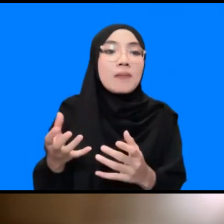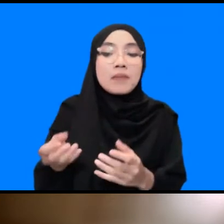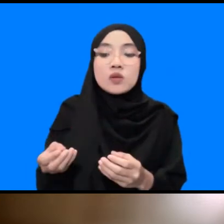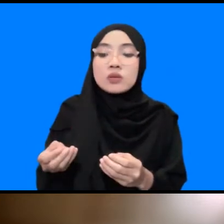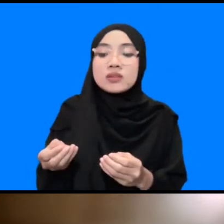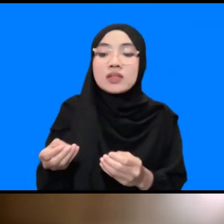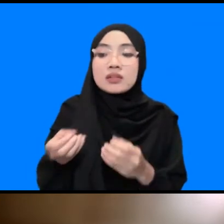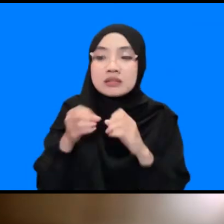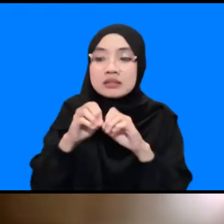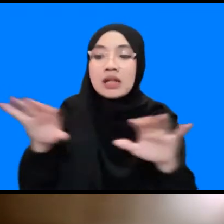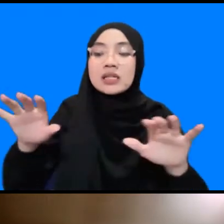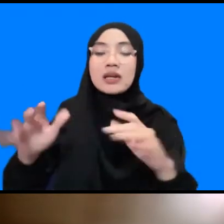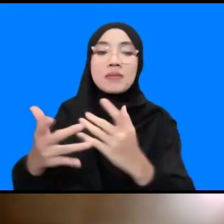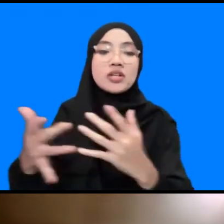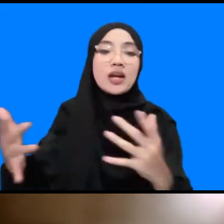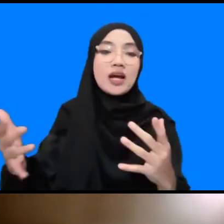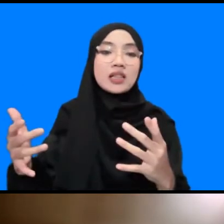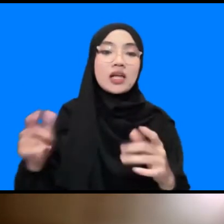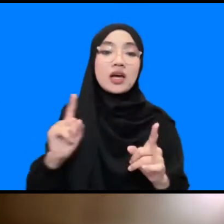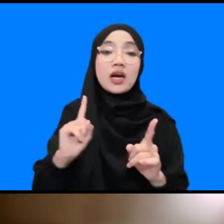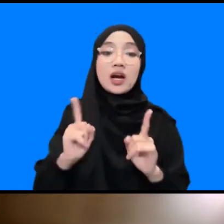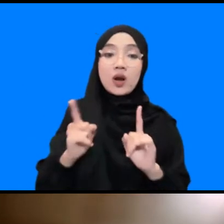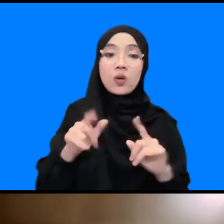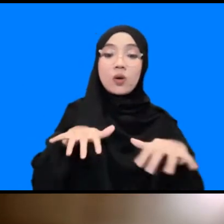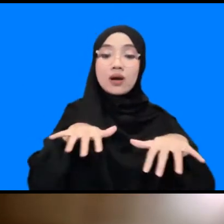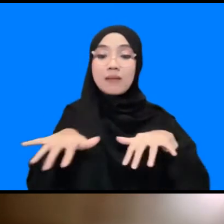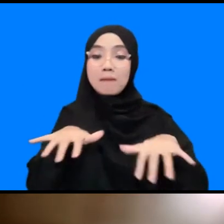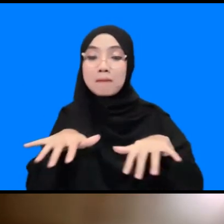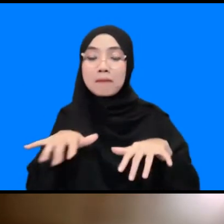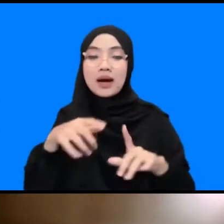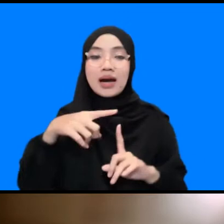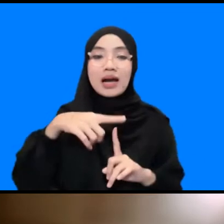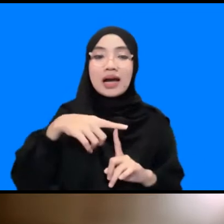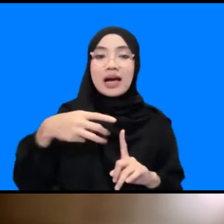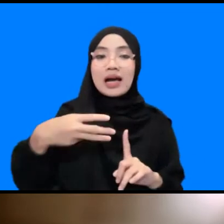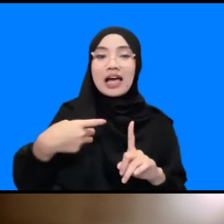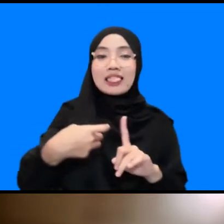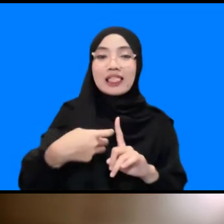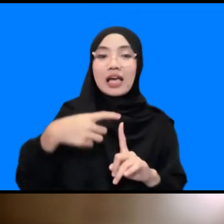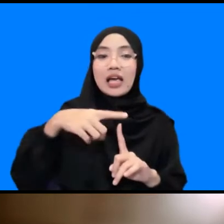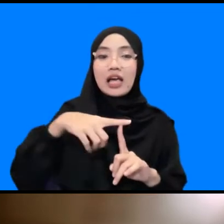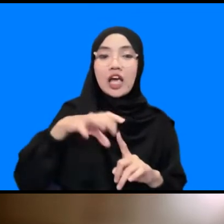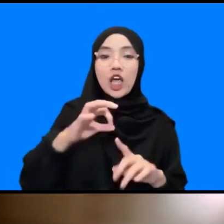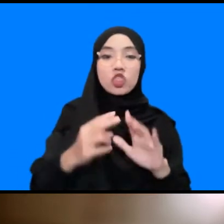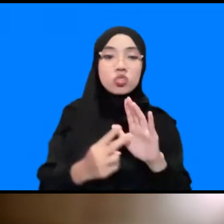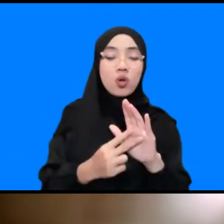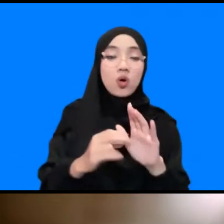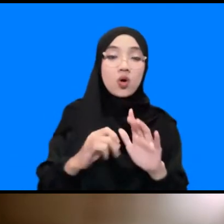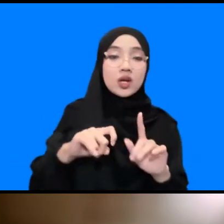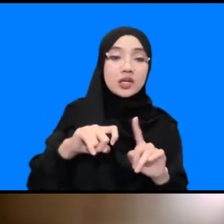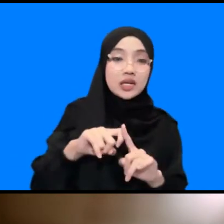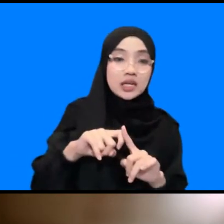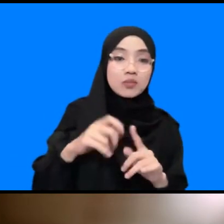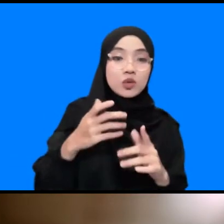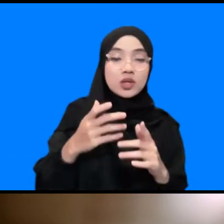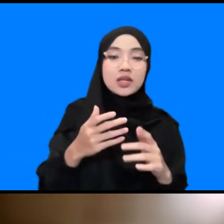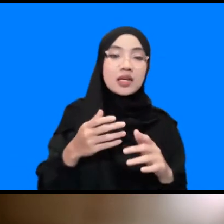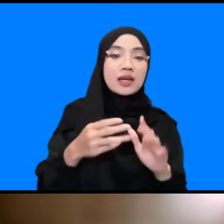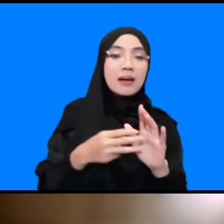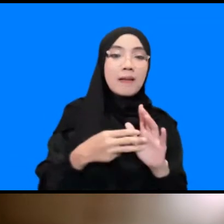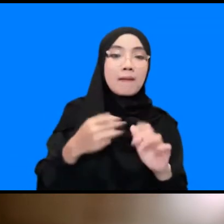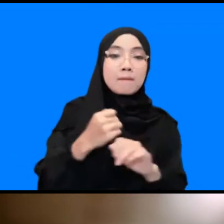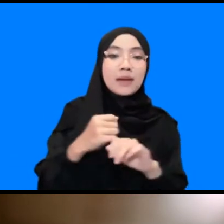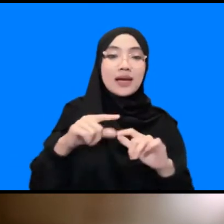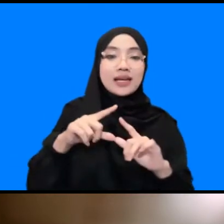ketika kalau saya bicaranya memang gempa tektonik yang berasal dari mentemegatras atau near field